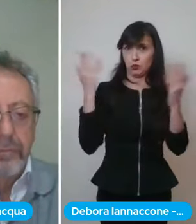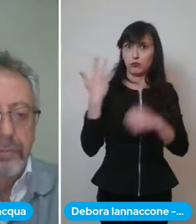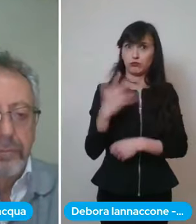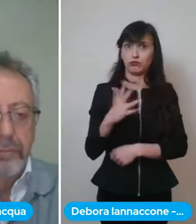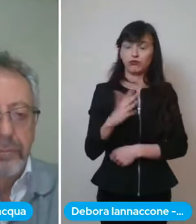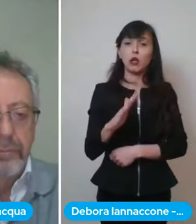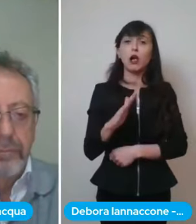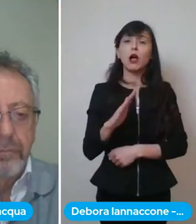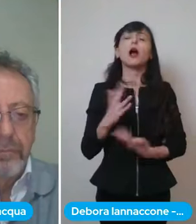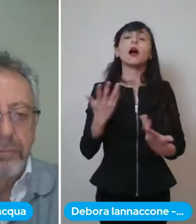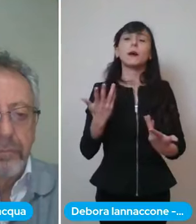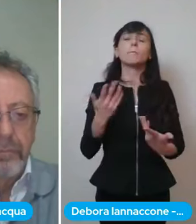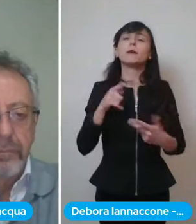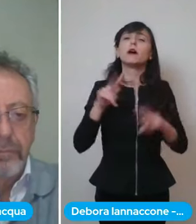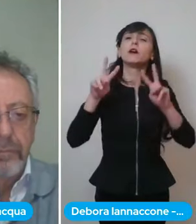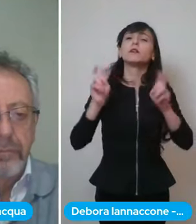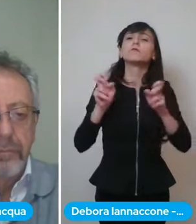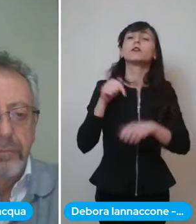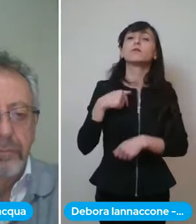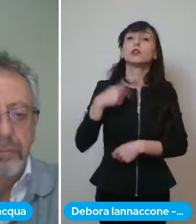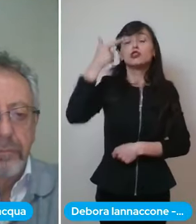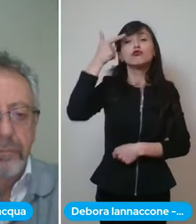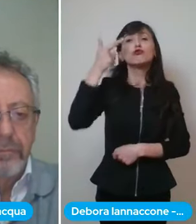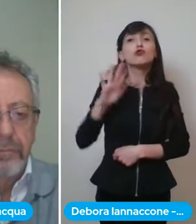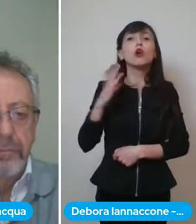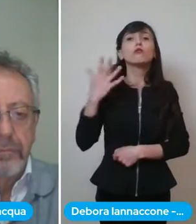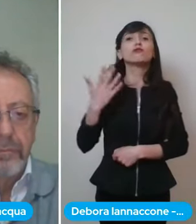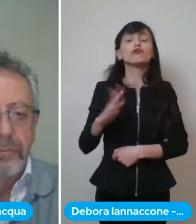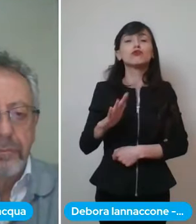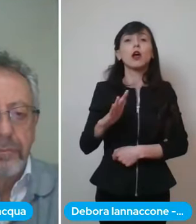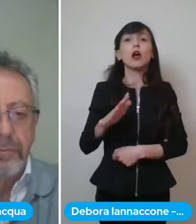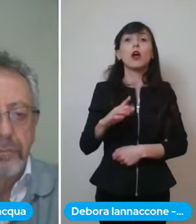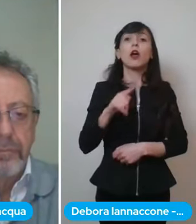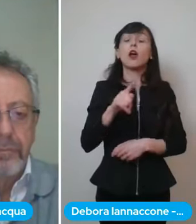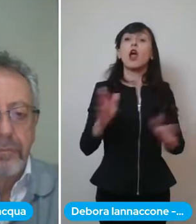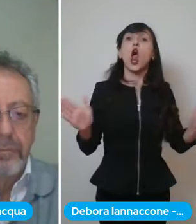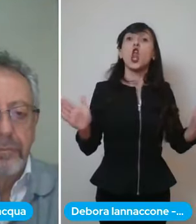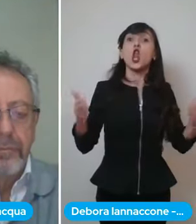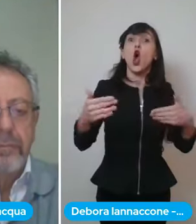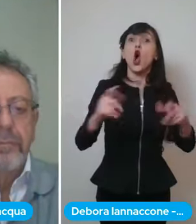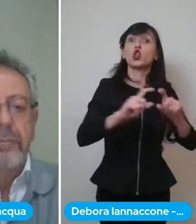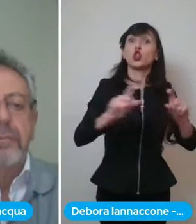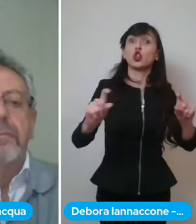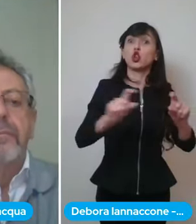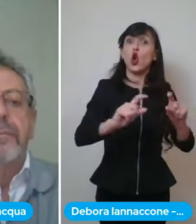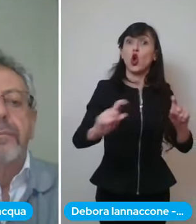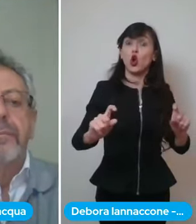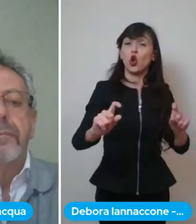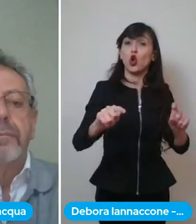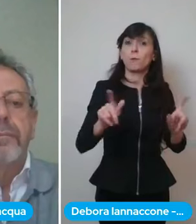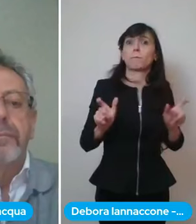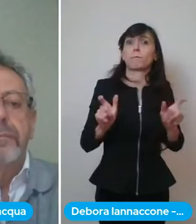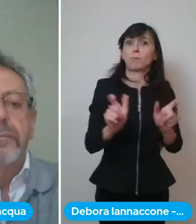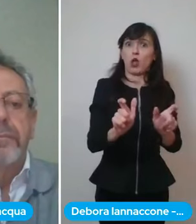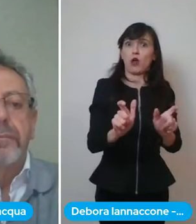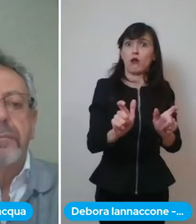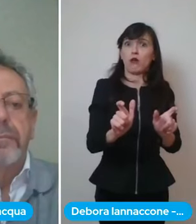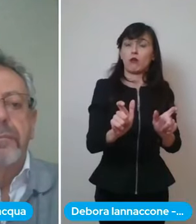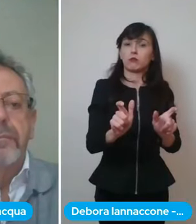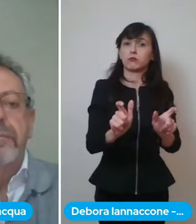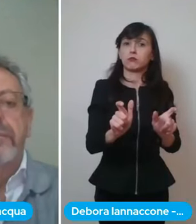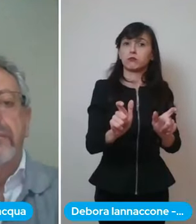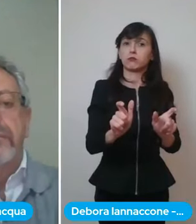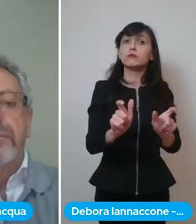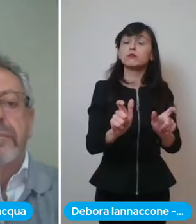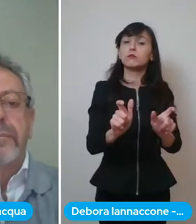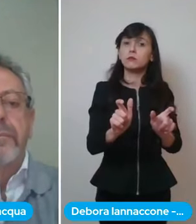ehm so che è stato disposto il blocco di un lotto di un lotto di di